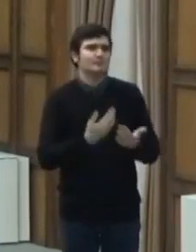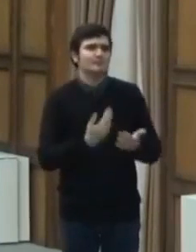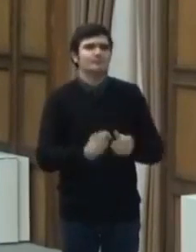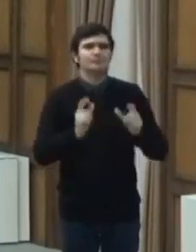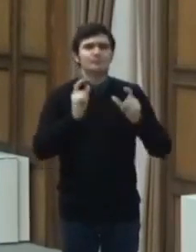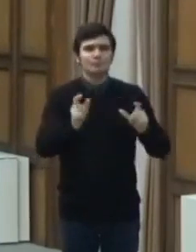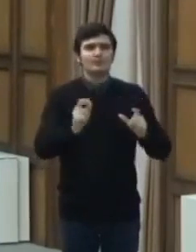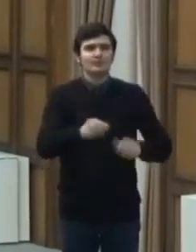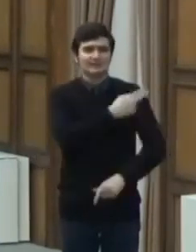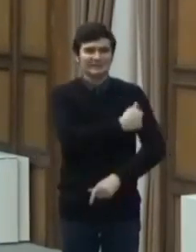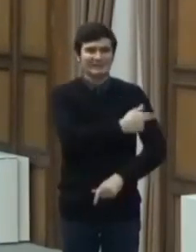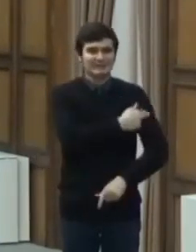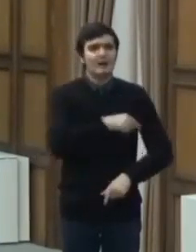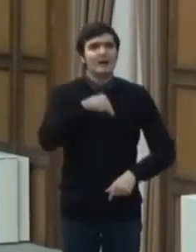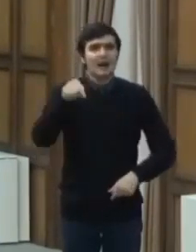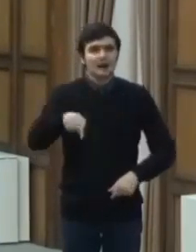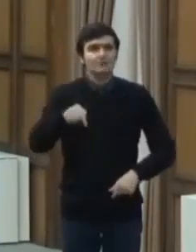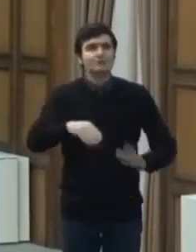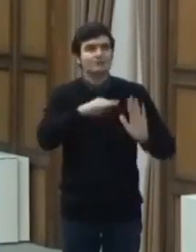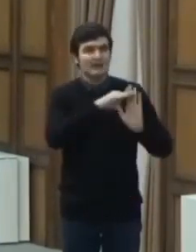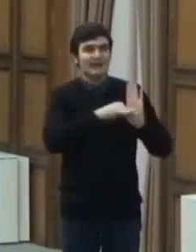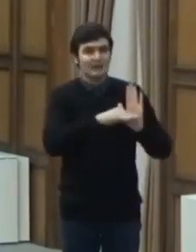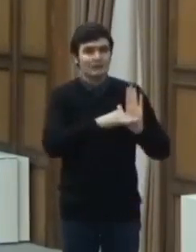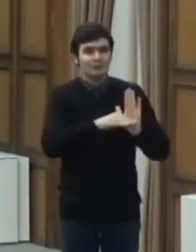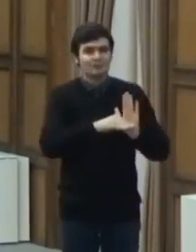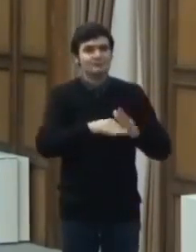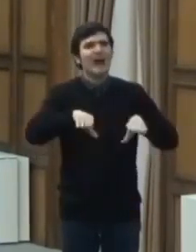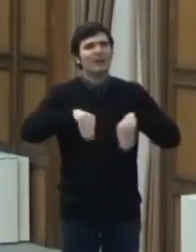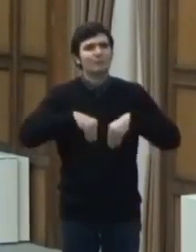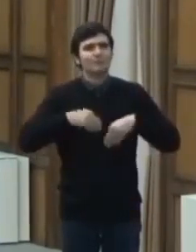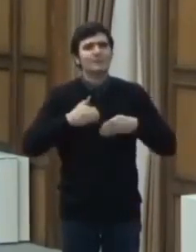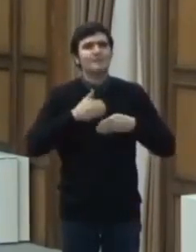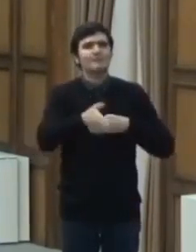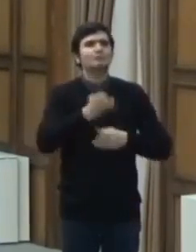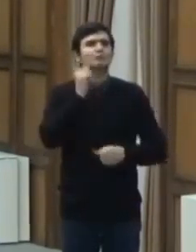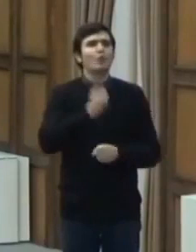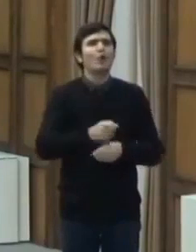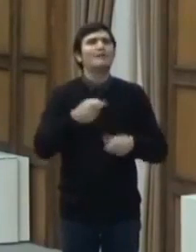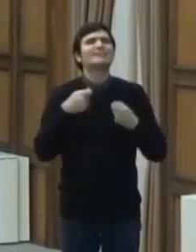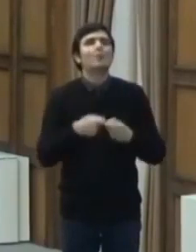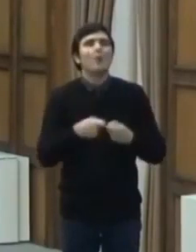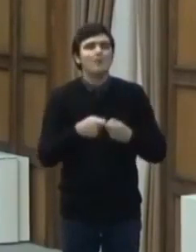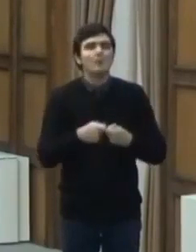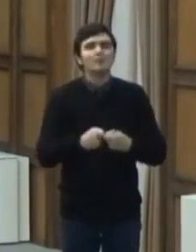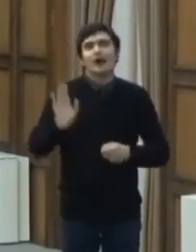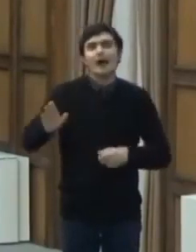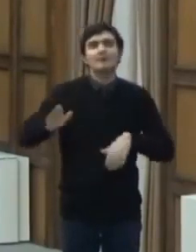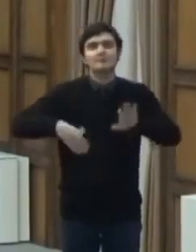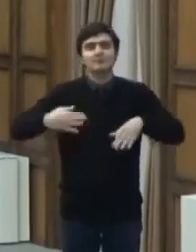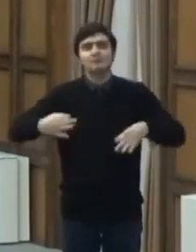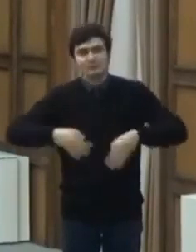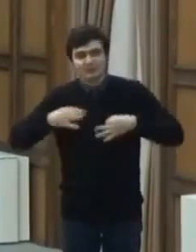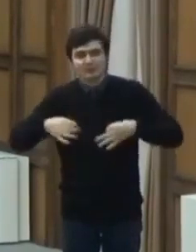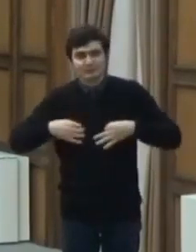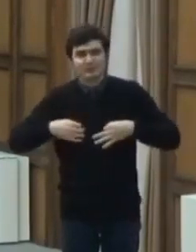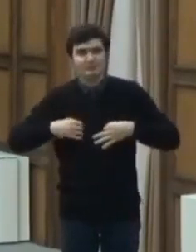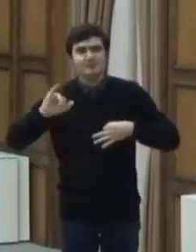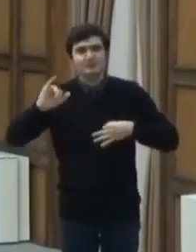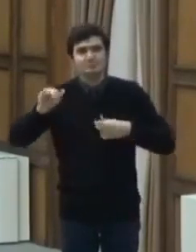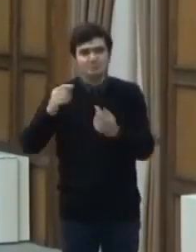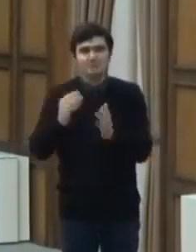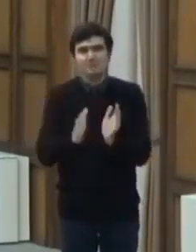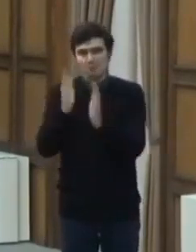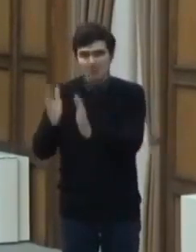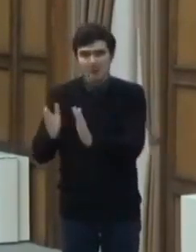sanitară se adoptă prin ordin comun al Ministrului Sănătății și